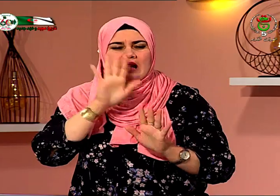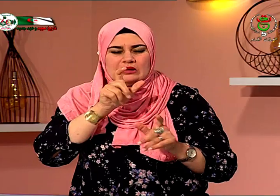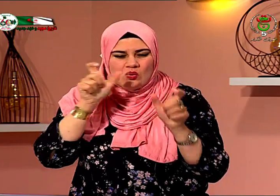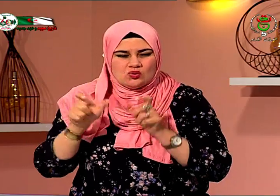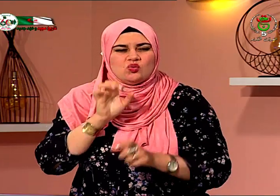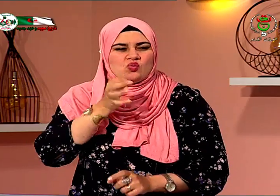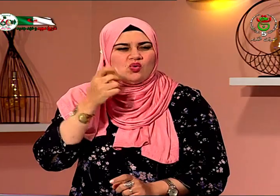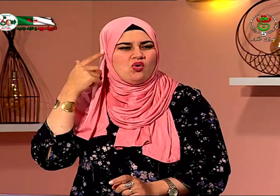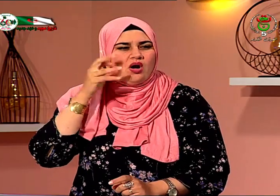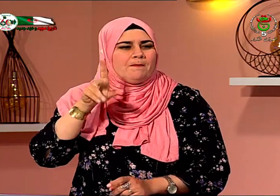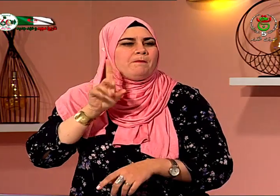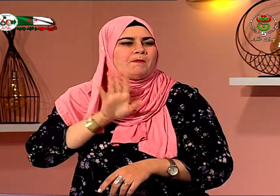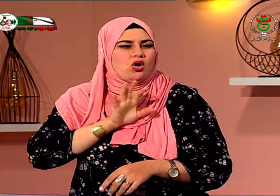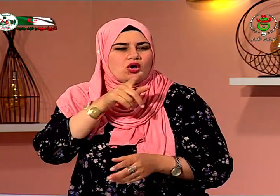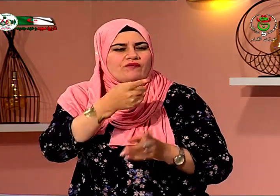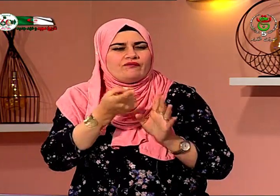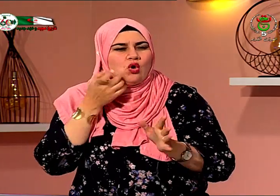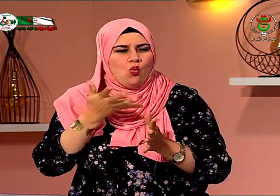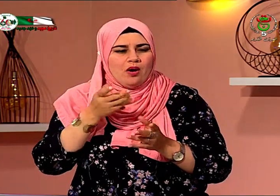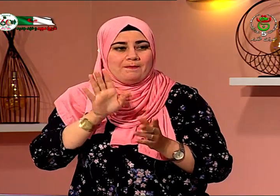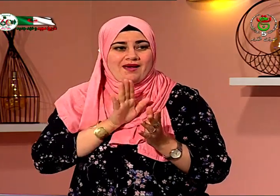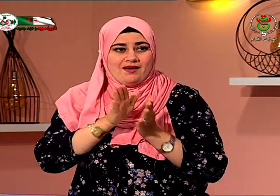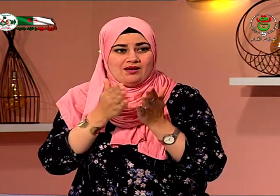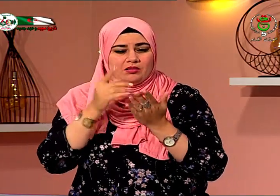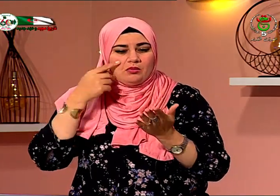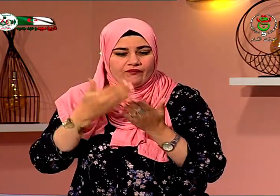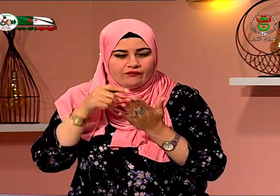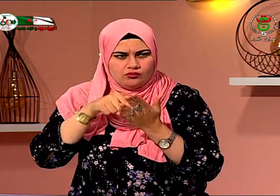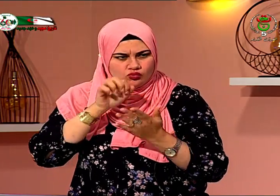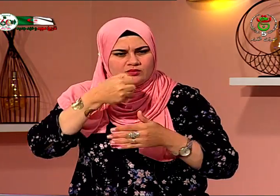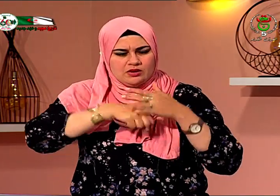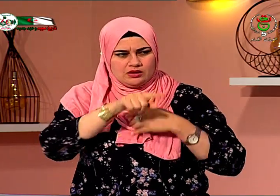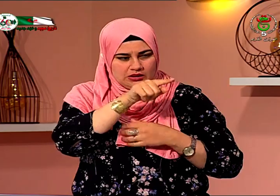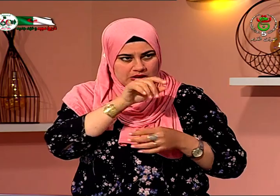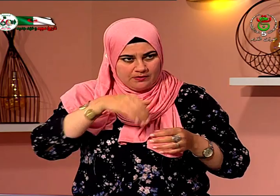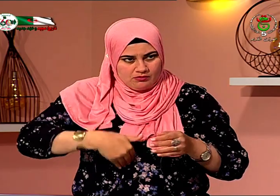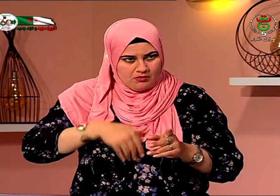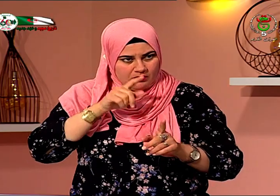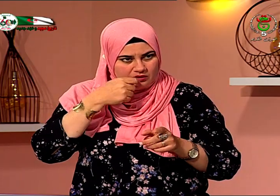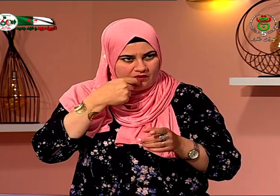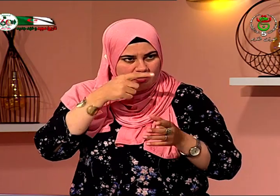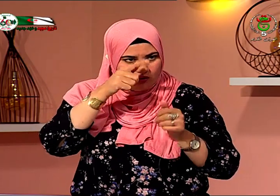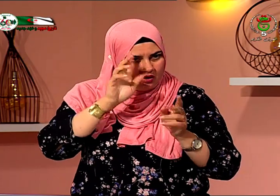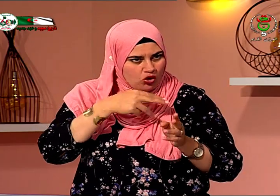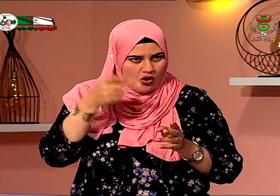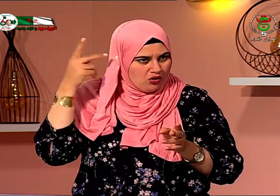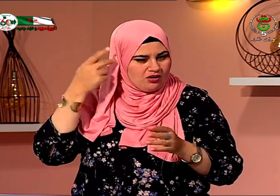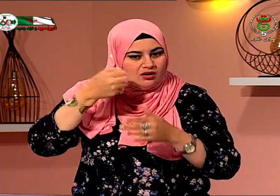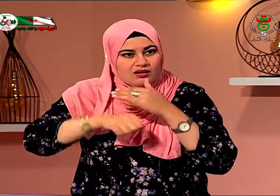من فئة الصم أو ضريرين أو يعاقة حركية أما